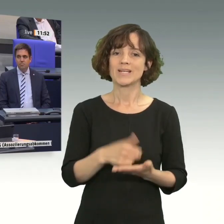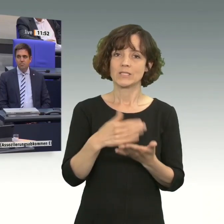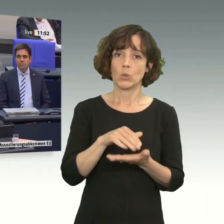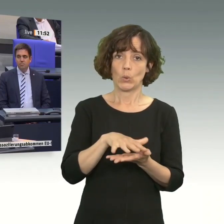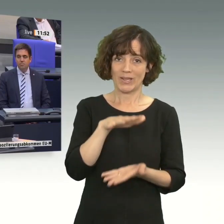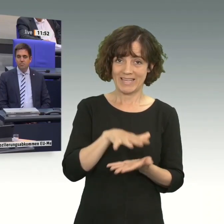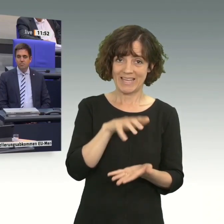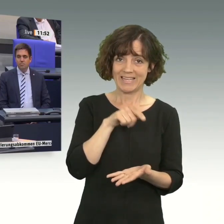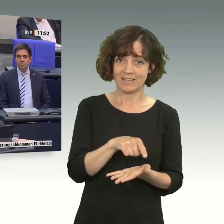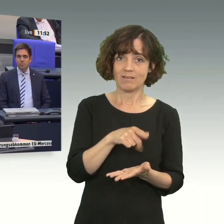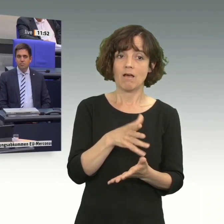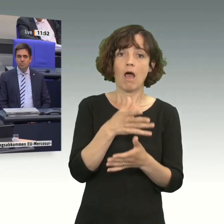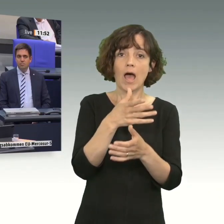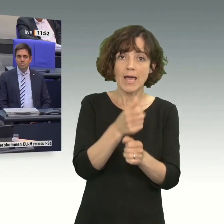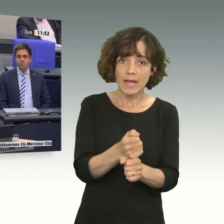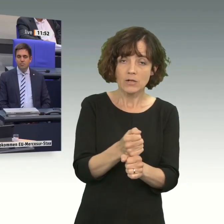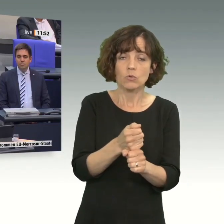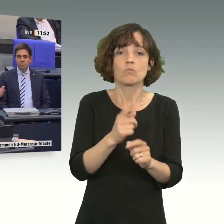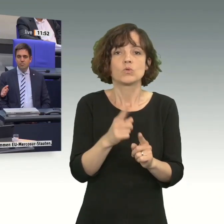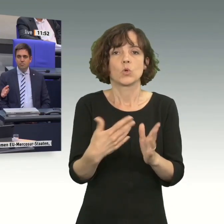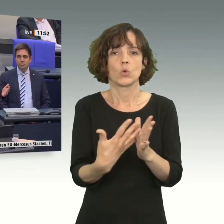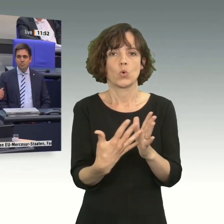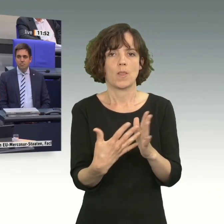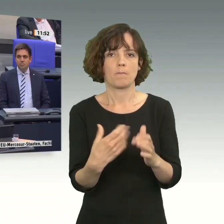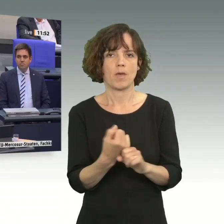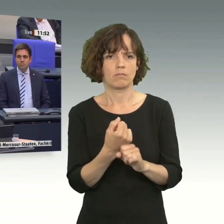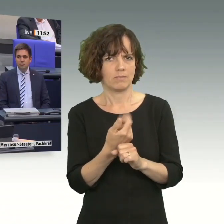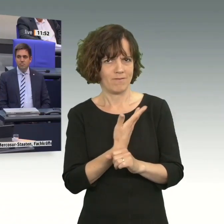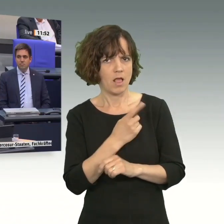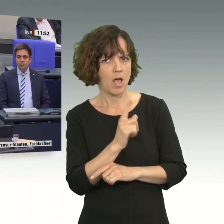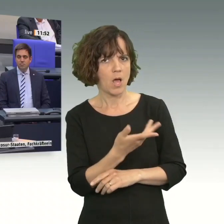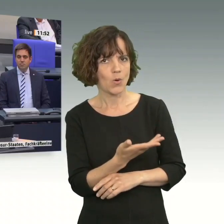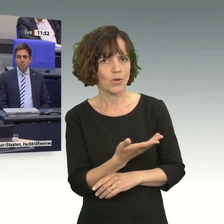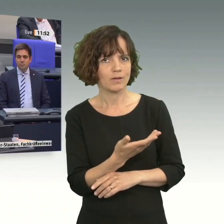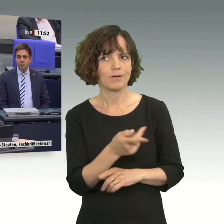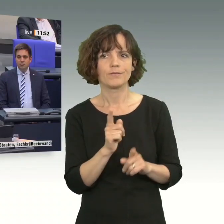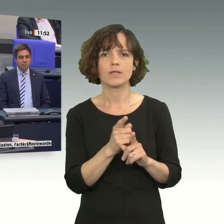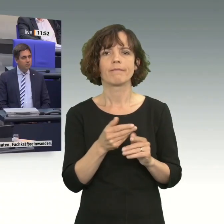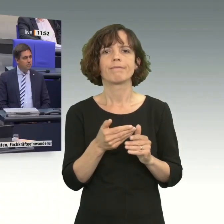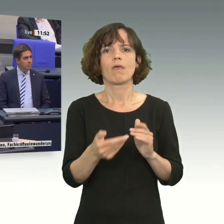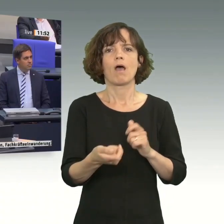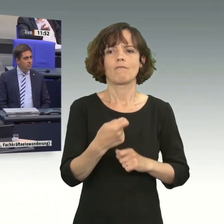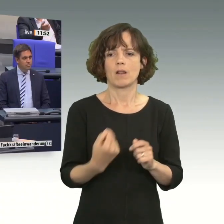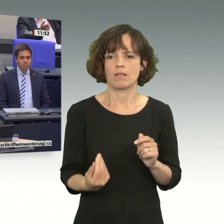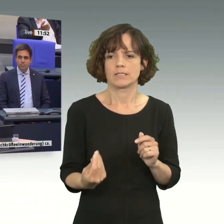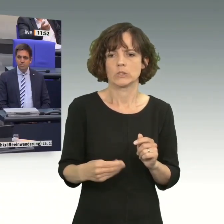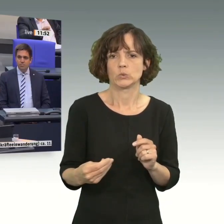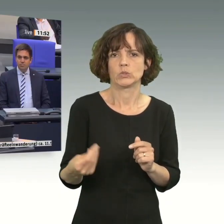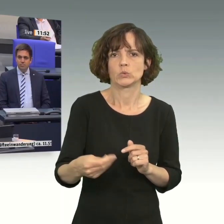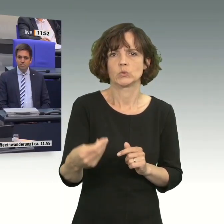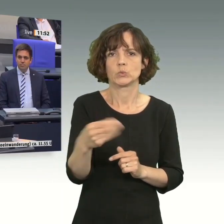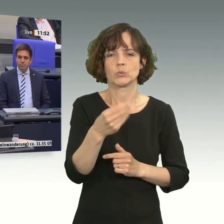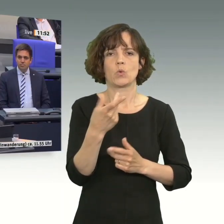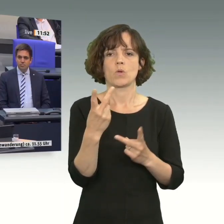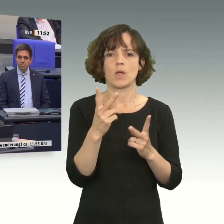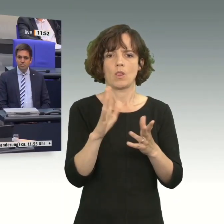die Einhaltung, dann auch entsprechend kontrolliert werden muss. Und ich glaube, das wollen Sie doch auch. Das ist kein Nachverhandeln, kein Draufsatteln und ist auch kein